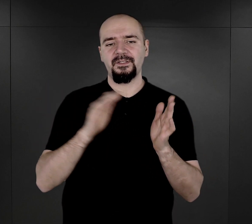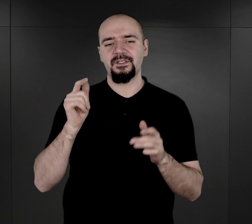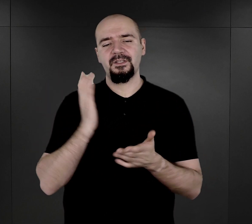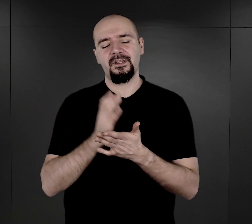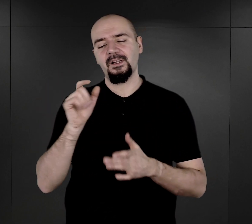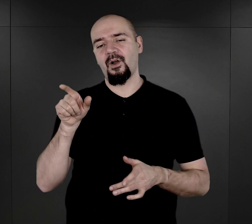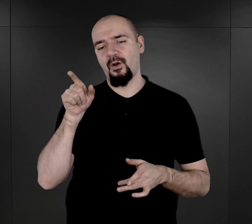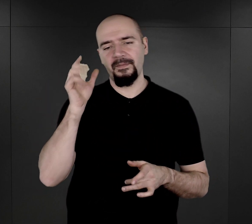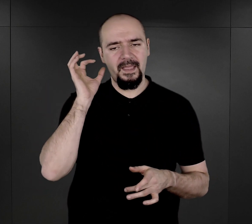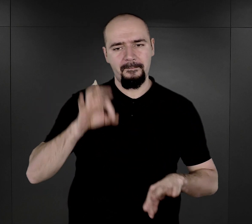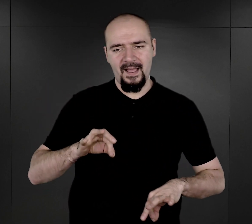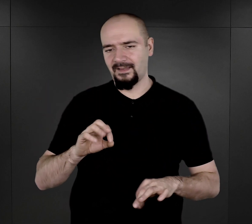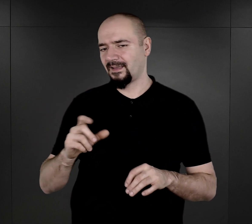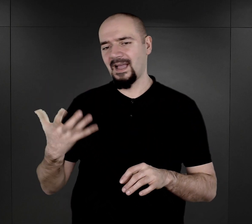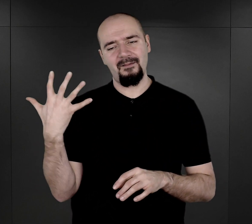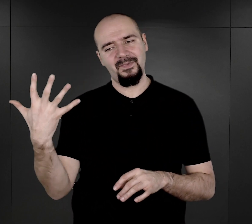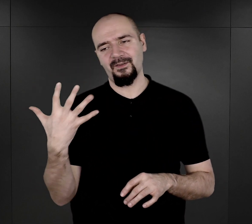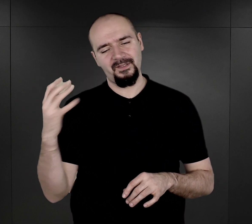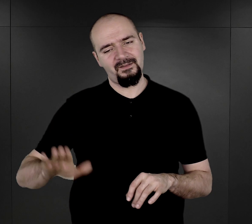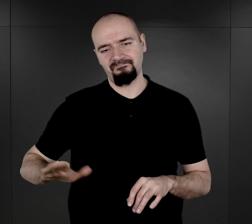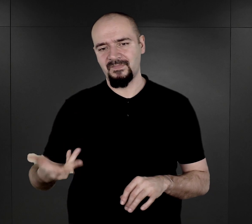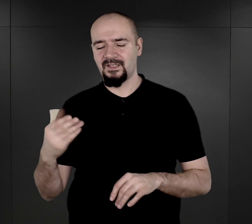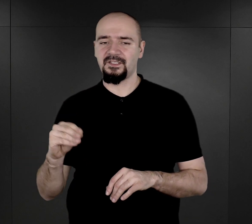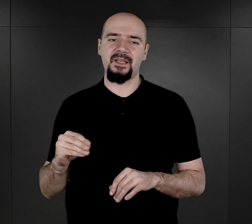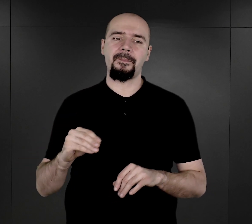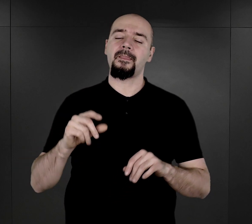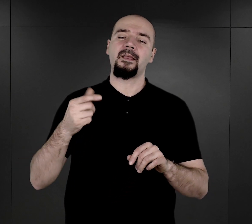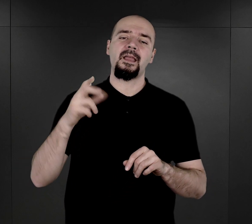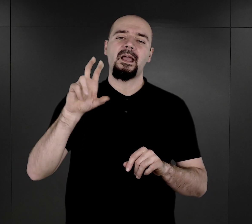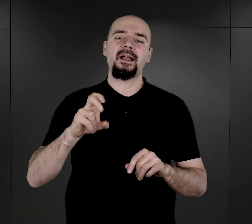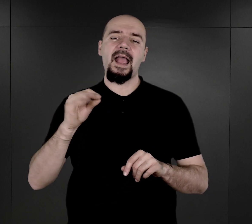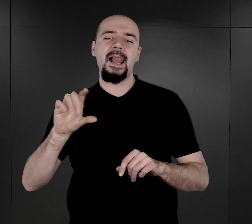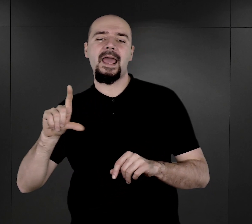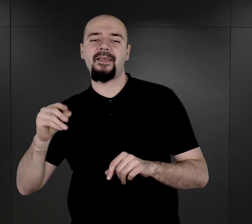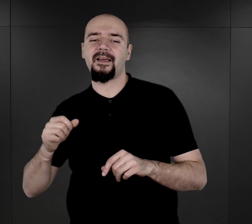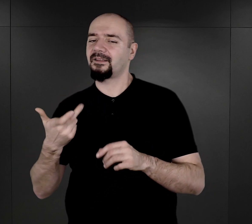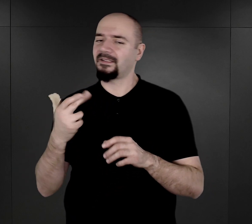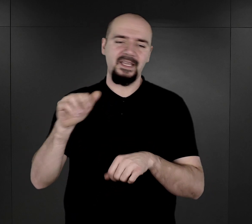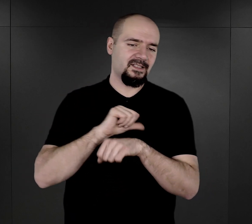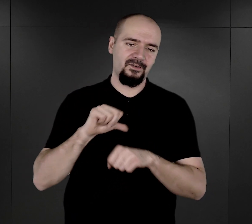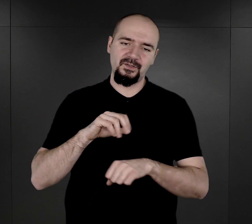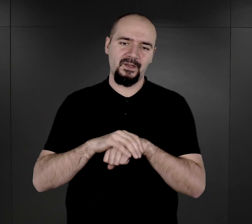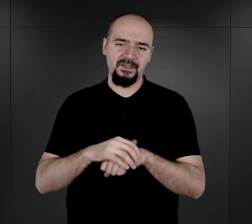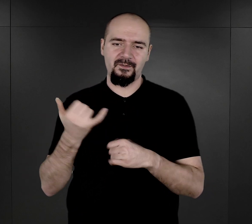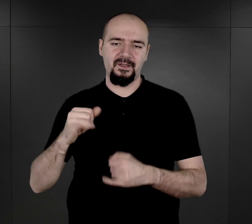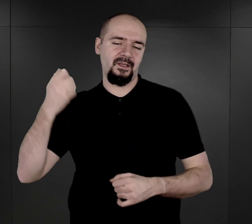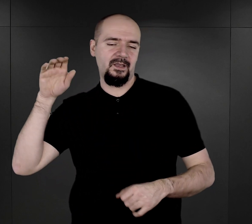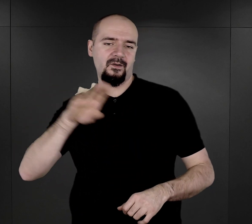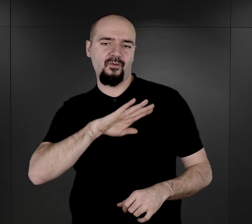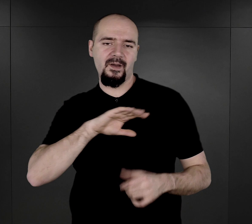piątki dzieci. Na co Helena Heilemann nie zgodziła się i zginęła w komorze gazowej